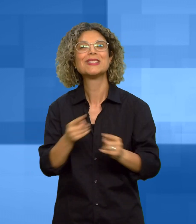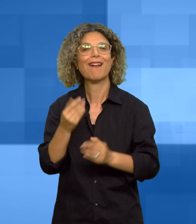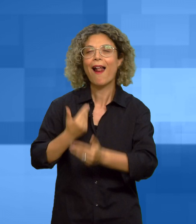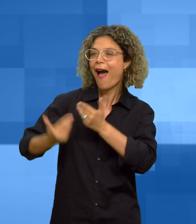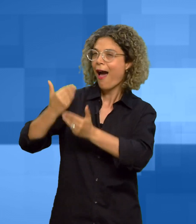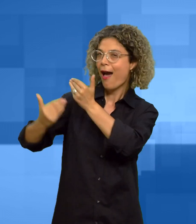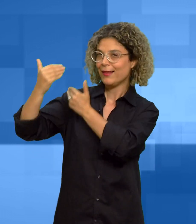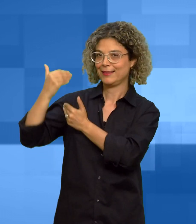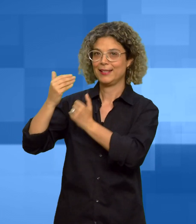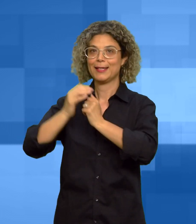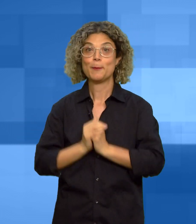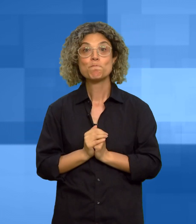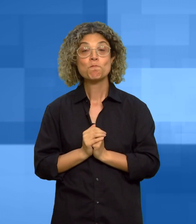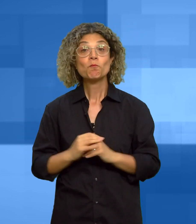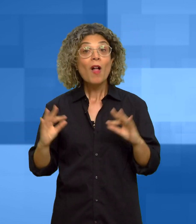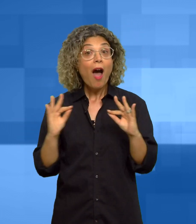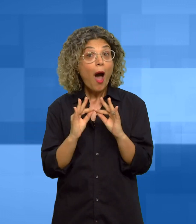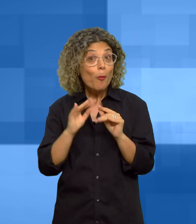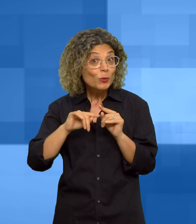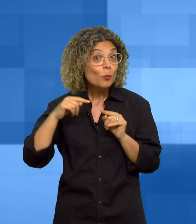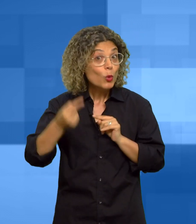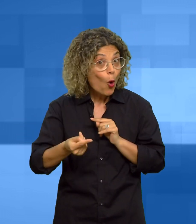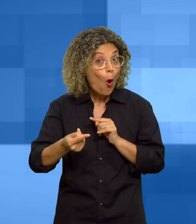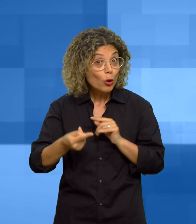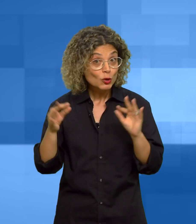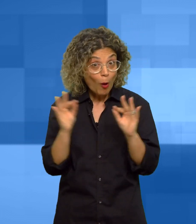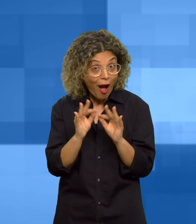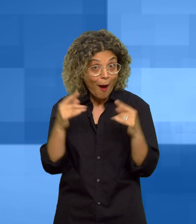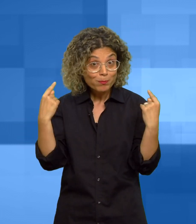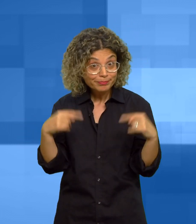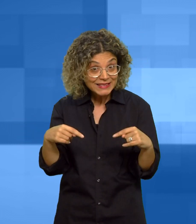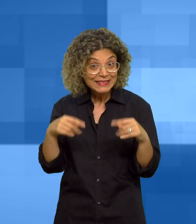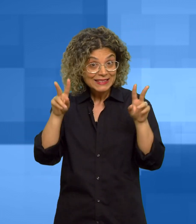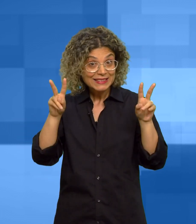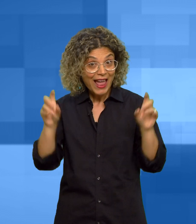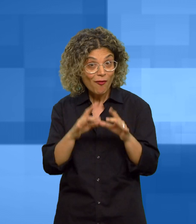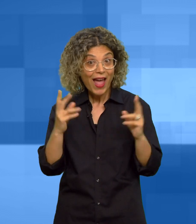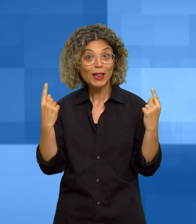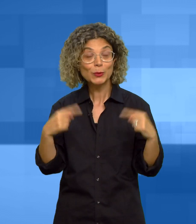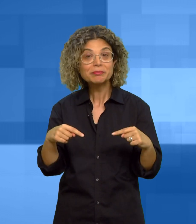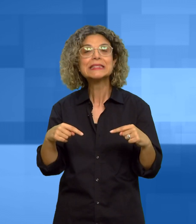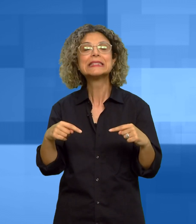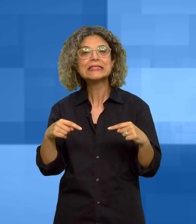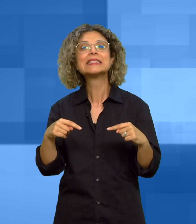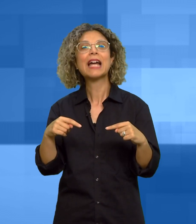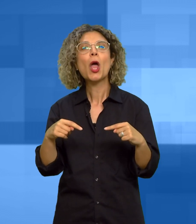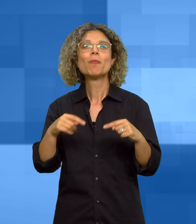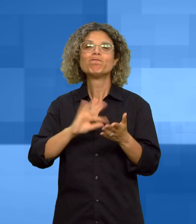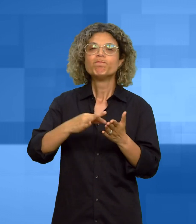antichi. Il prossimo appuntamento di Kenamos in carrela si svolgerà tra il